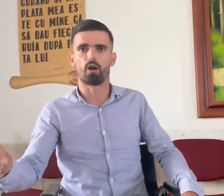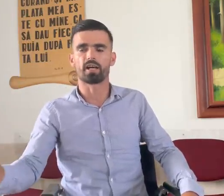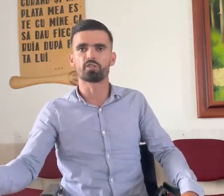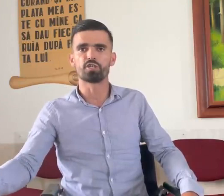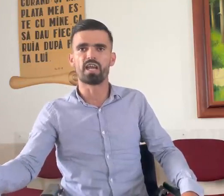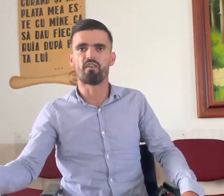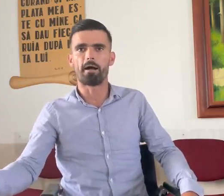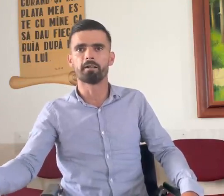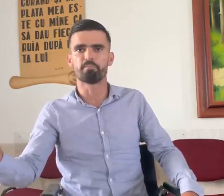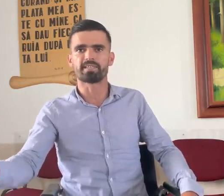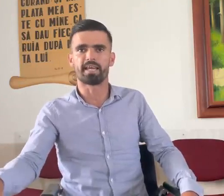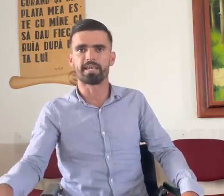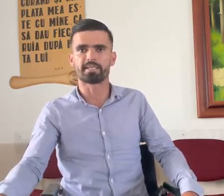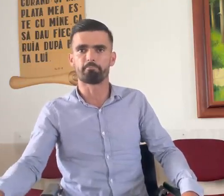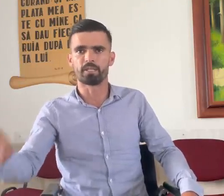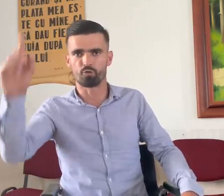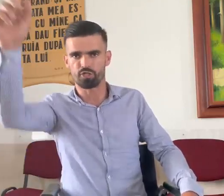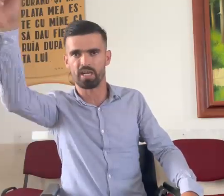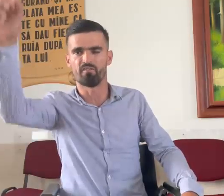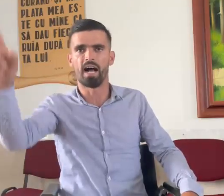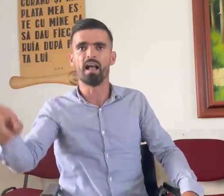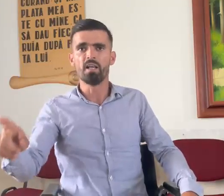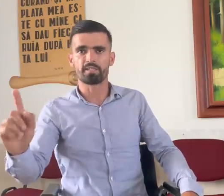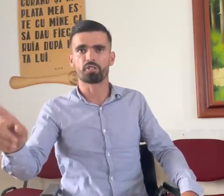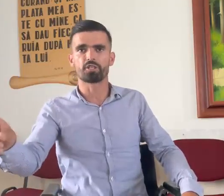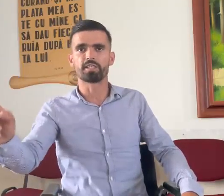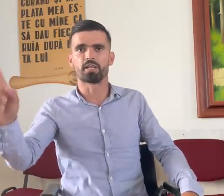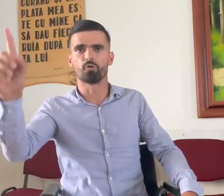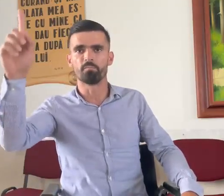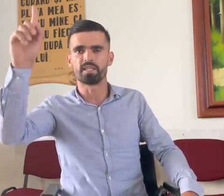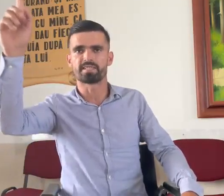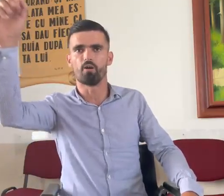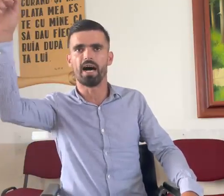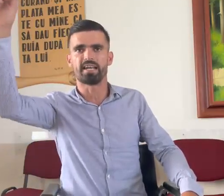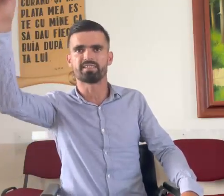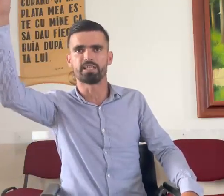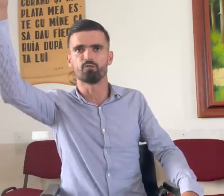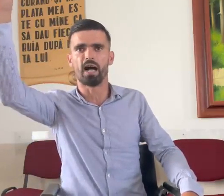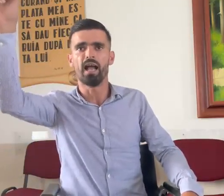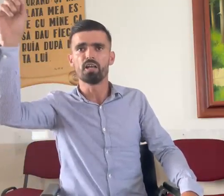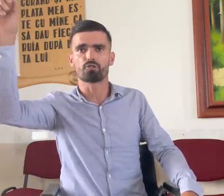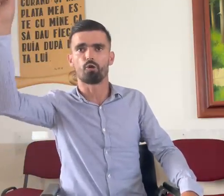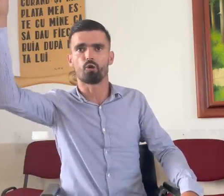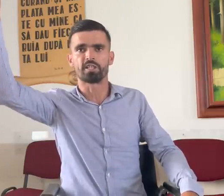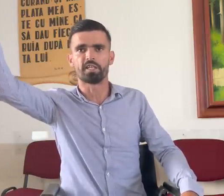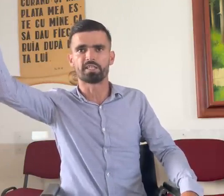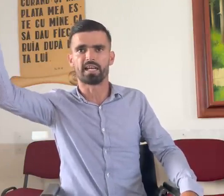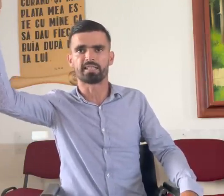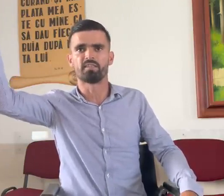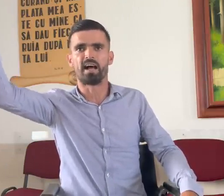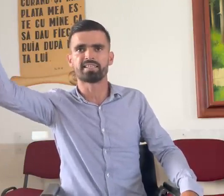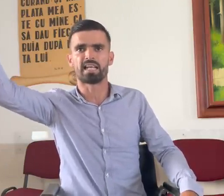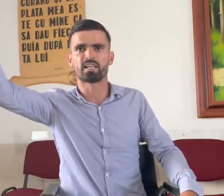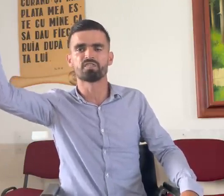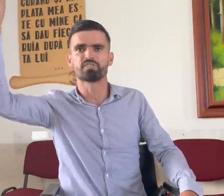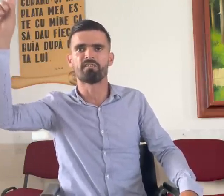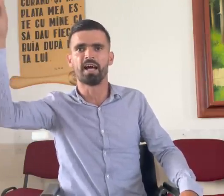roagă cineva în biserică pentru cineva, să știi că Dumnezeu are ziva socotită când va sta și se va